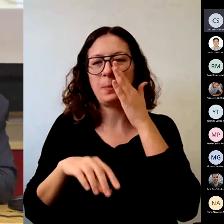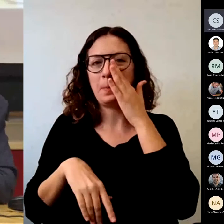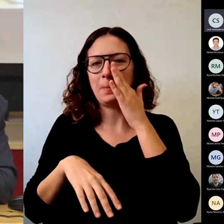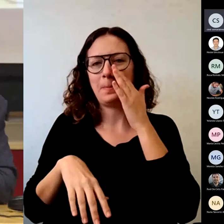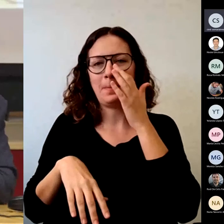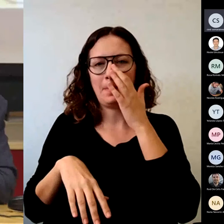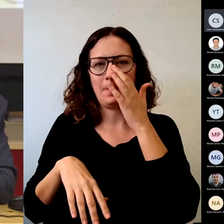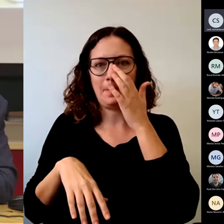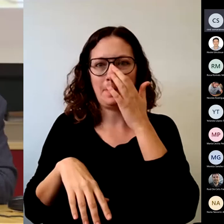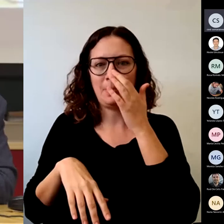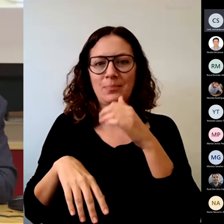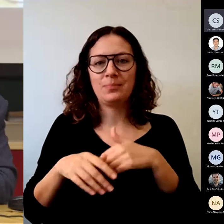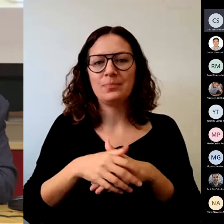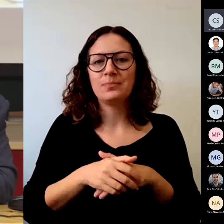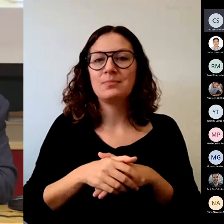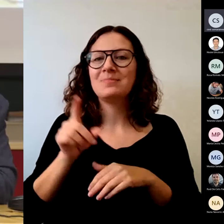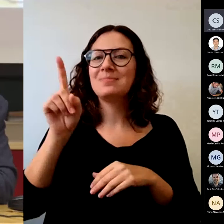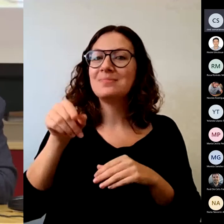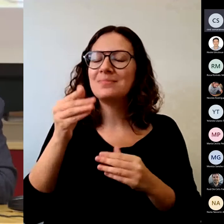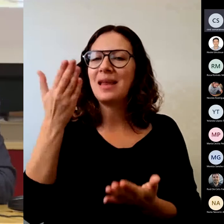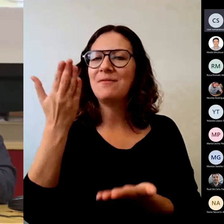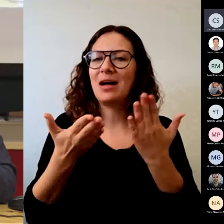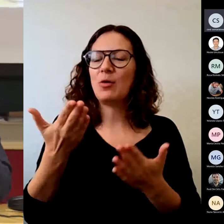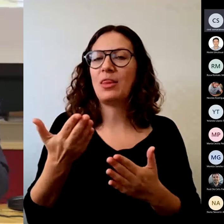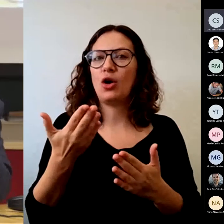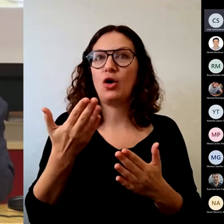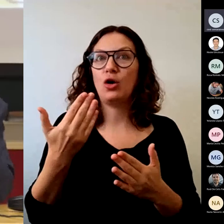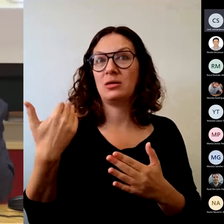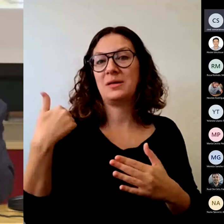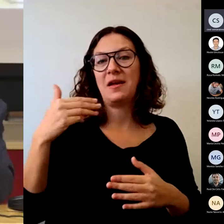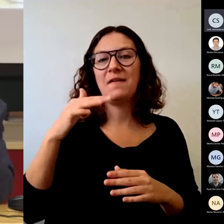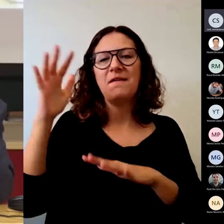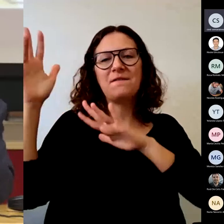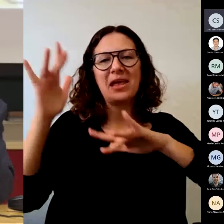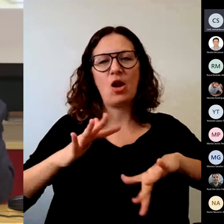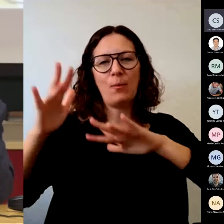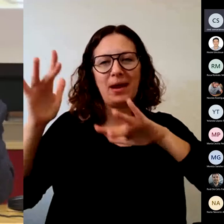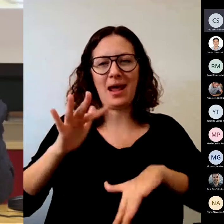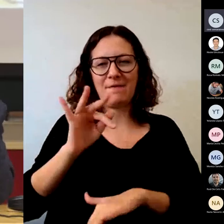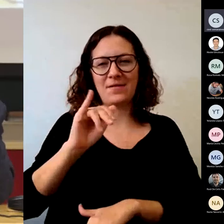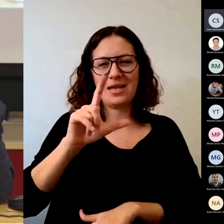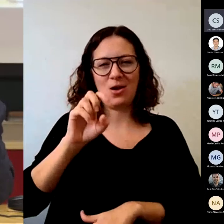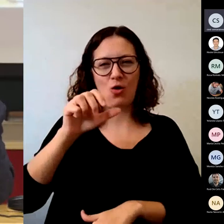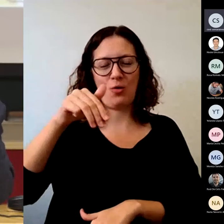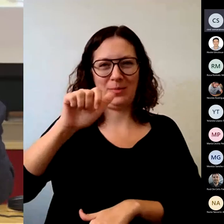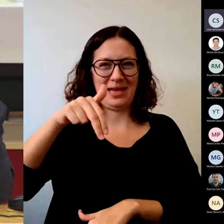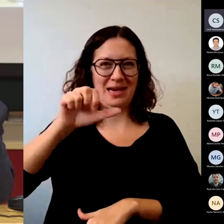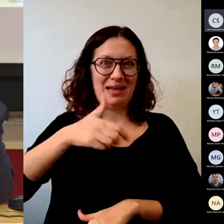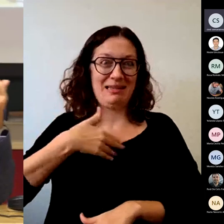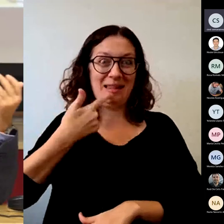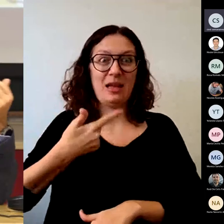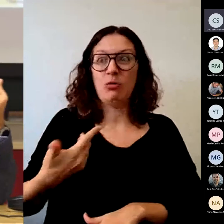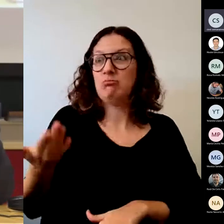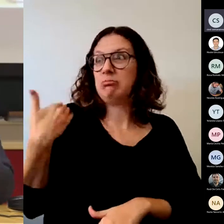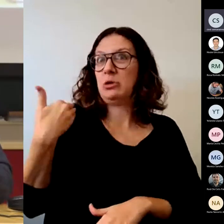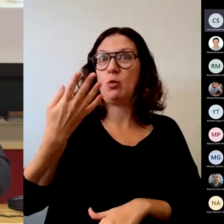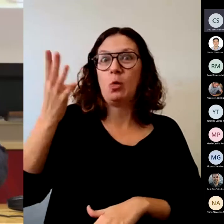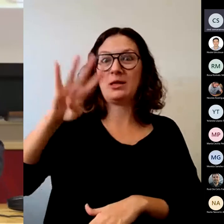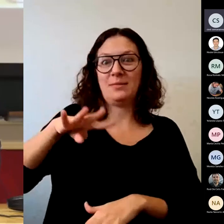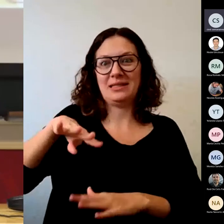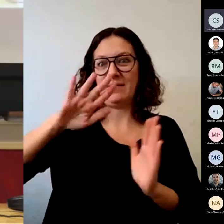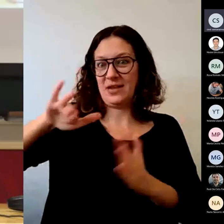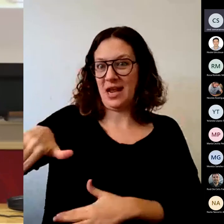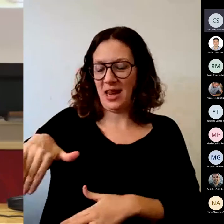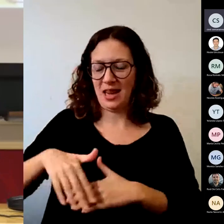en el final del primer cuatrimestre del curso pasado. Y los resultados fueron que más de un 15%